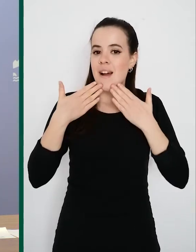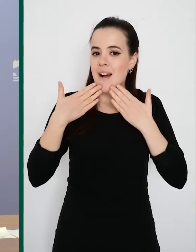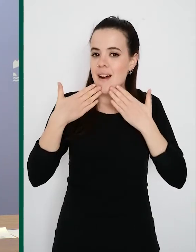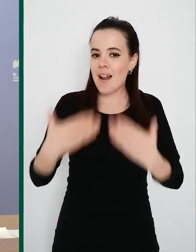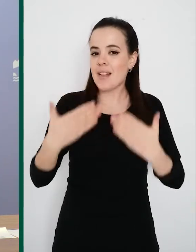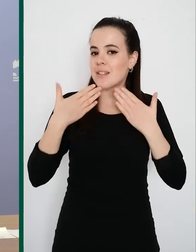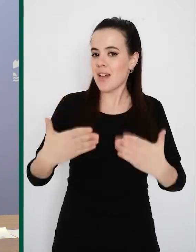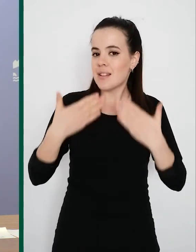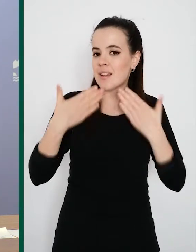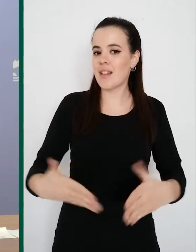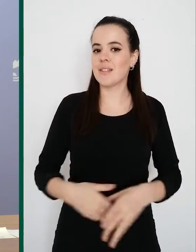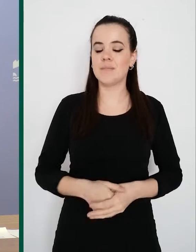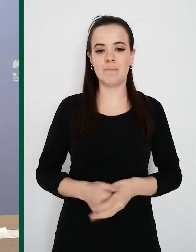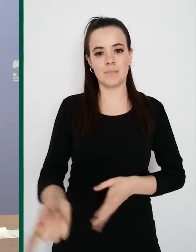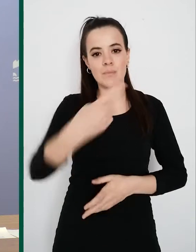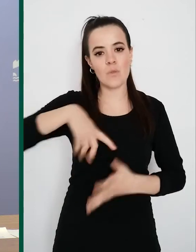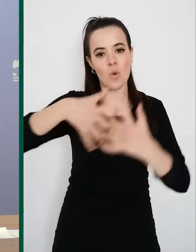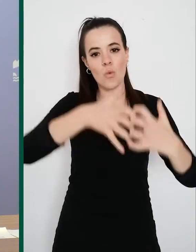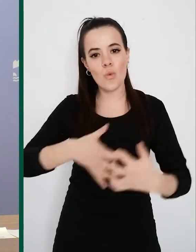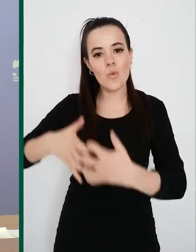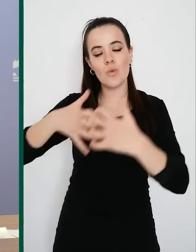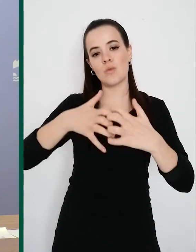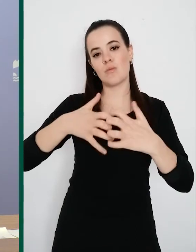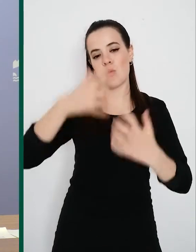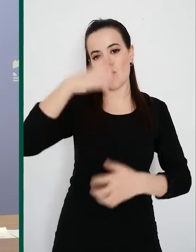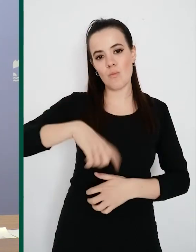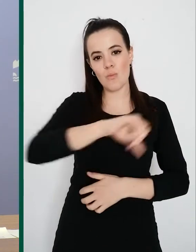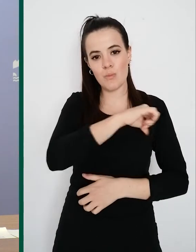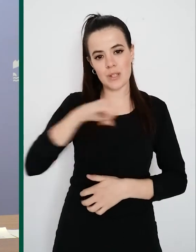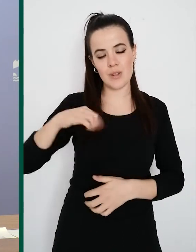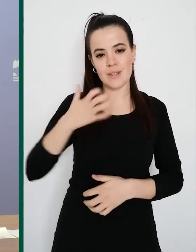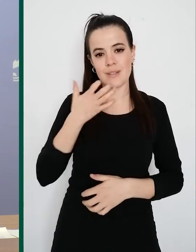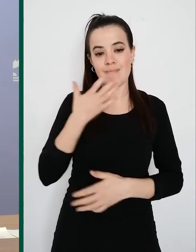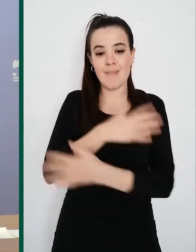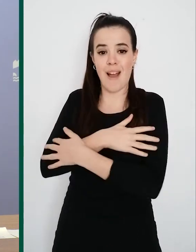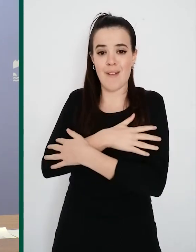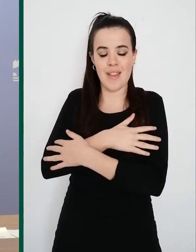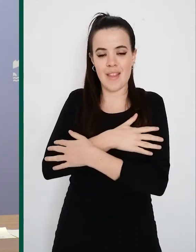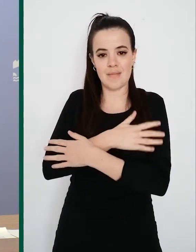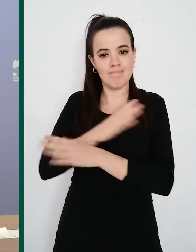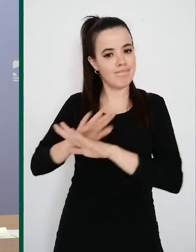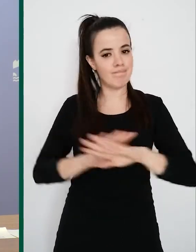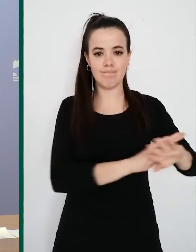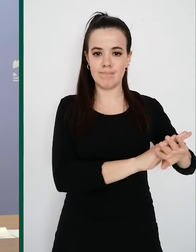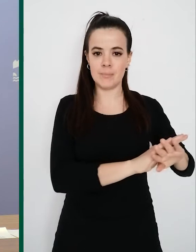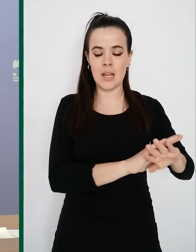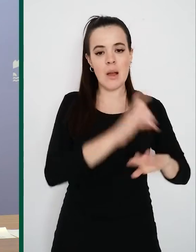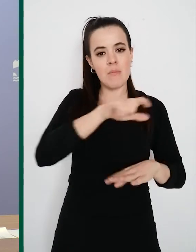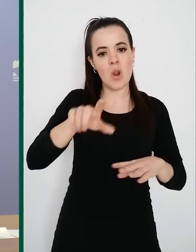agotamiento. Luchamos como personas cuando renunciamos a abrazarnos o a visitar a nuestros seres queridos o a estar